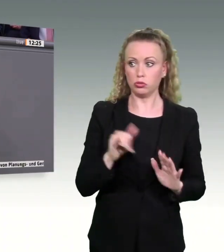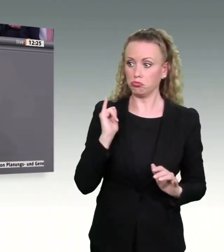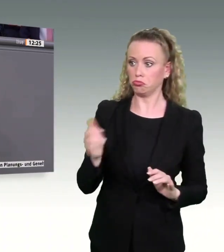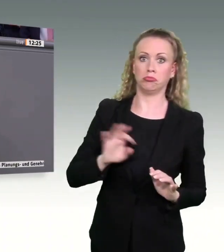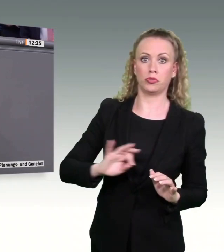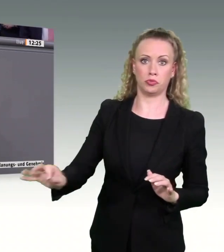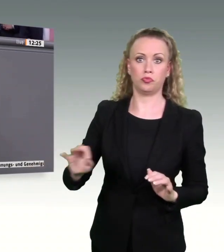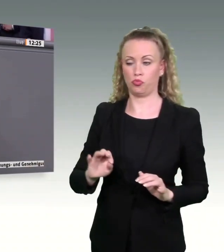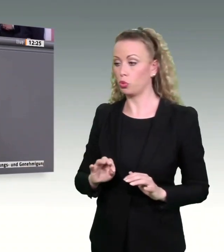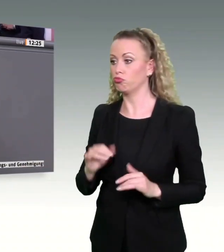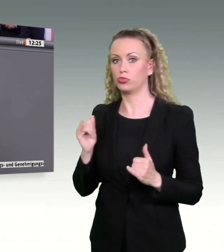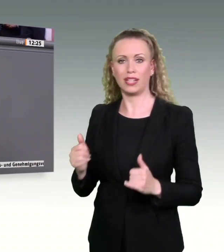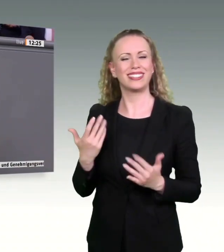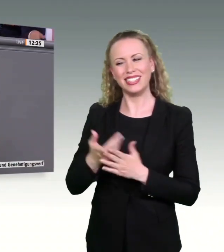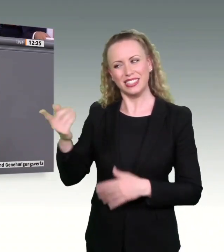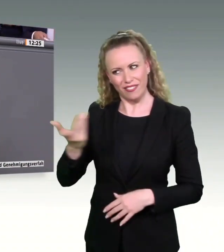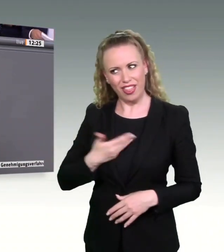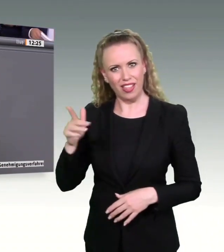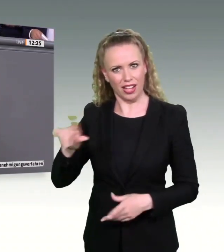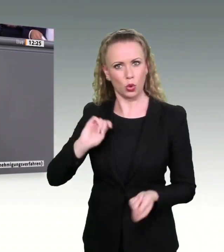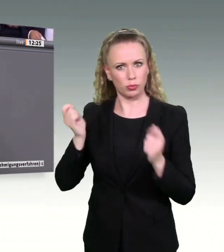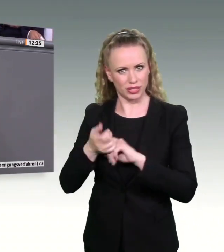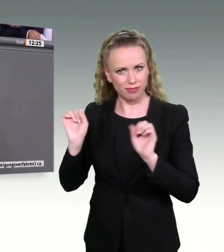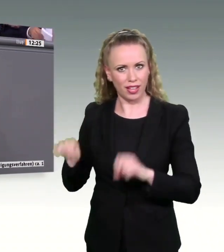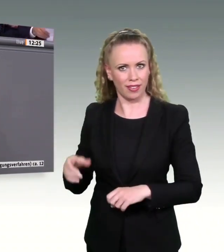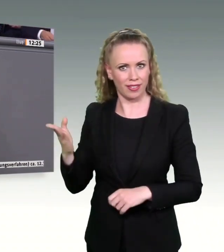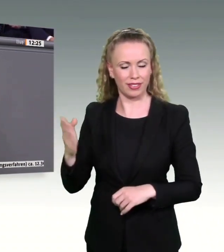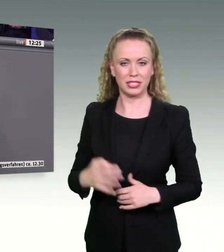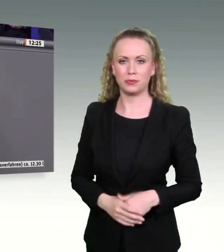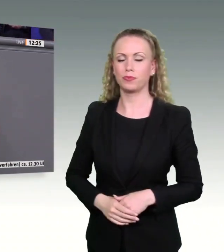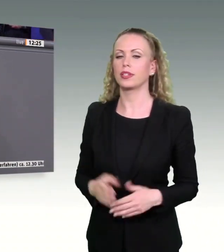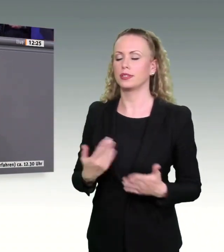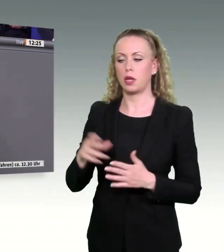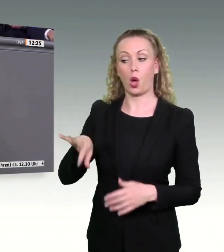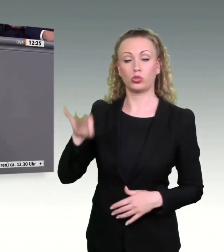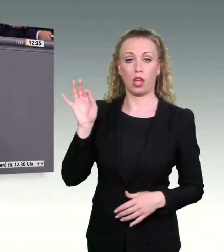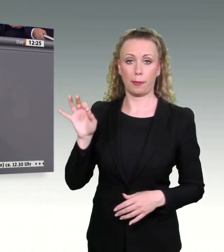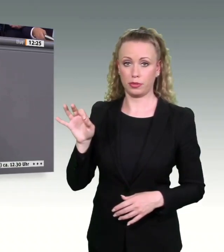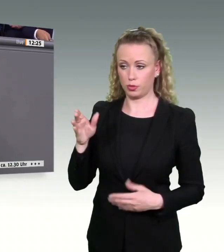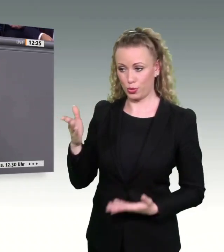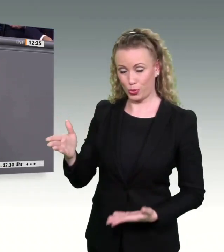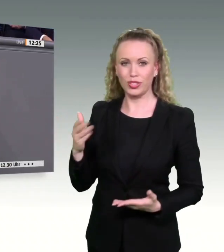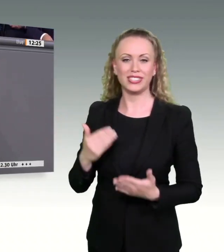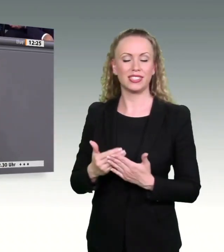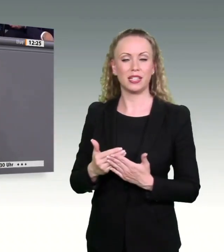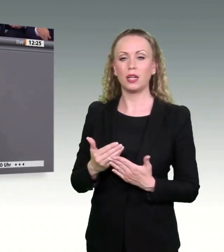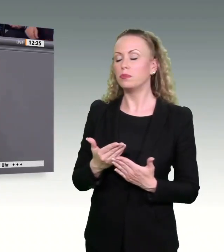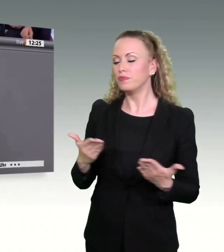ist auch ein Weg. Diese Ausnahme, die wir erlebt haben, muss aber zur Regel werden für alle